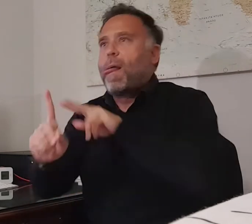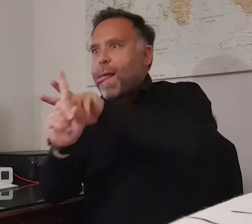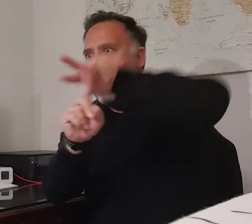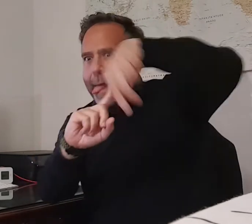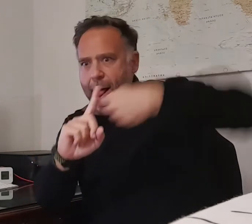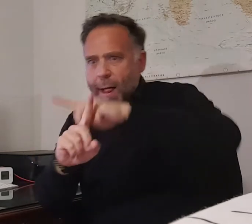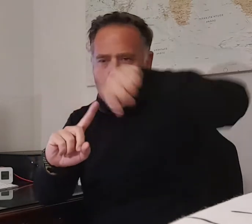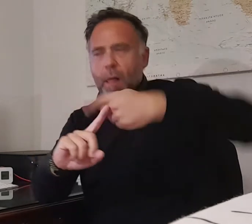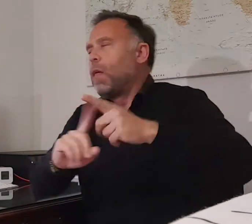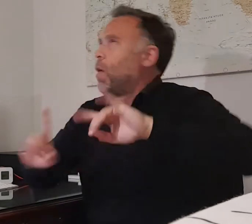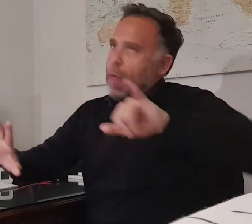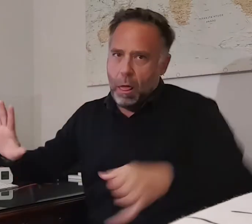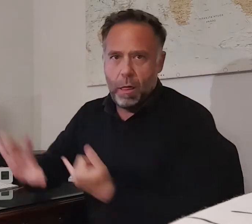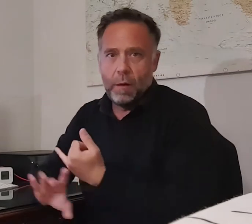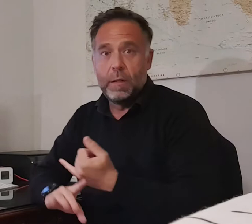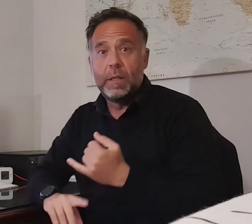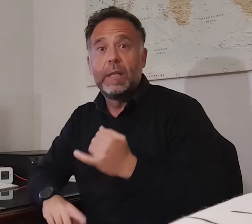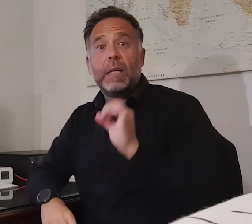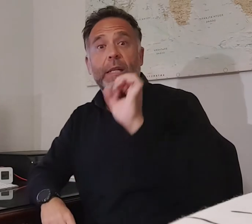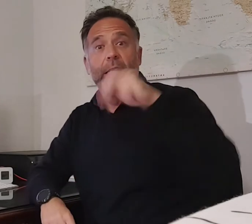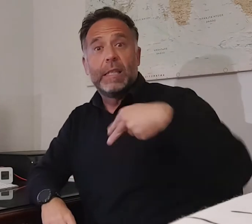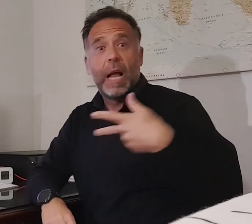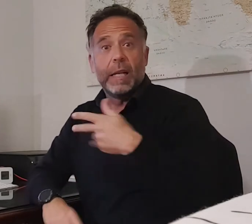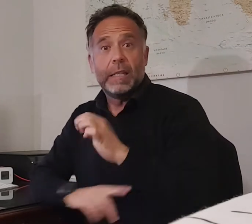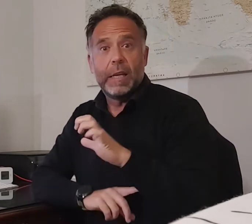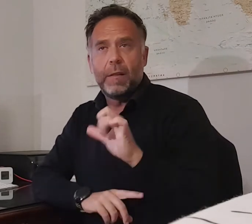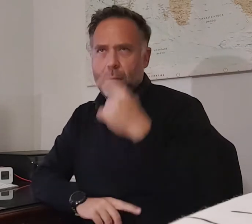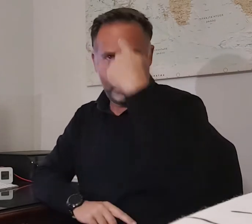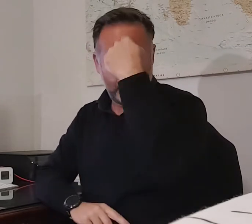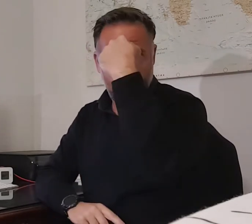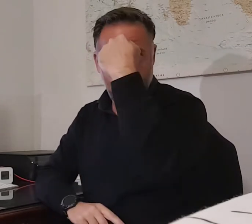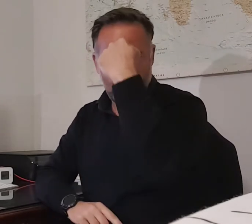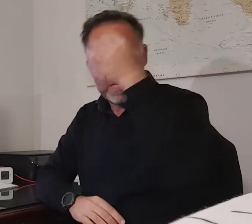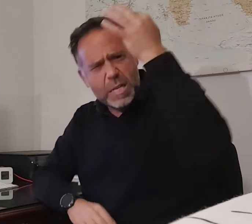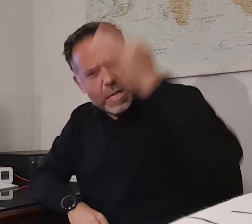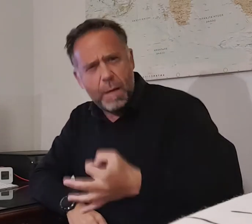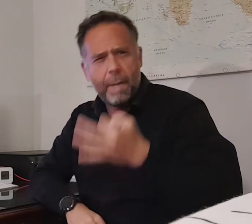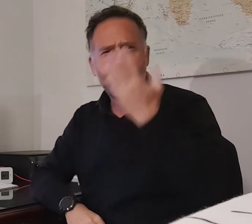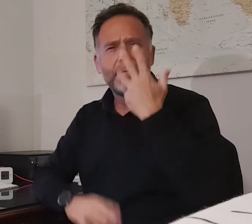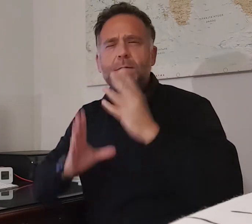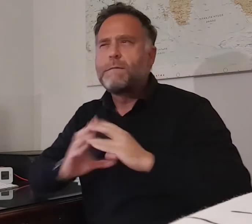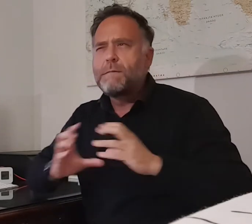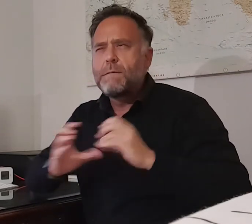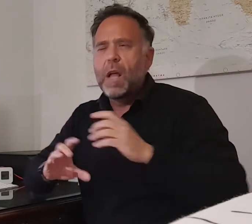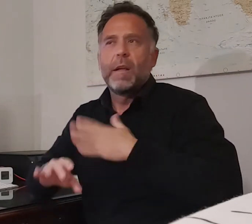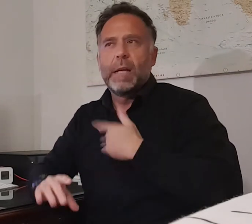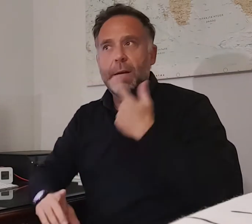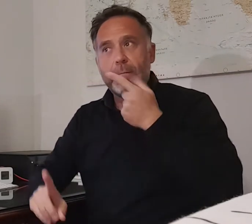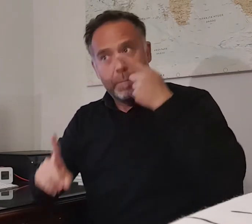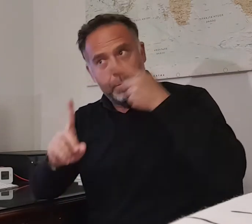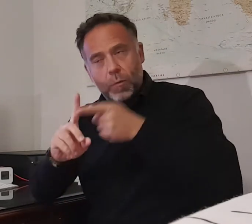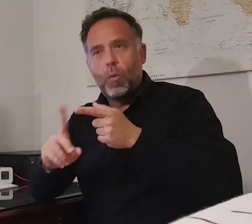No cabía duda que Sánchez Bernal tenía entre ceja y ceja la misión de convertirse en la sombra del jugón contrario.